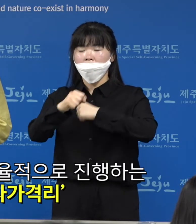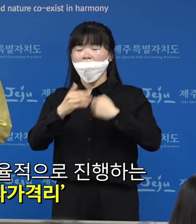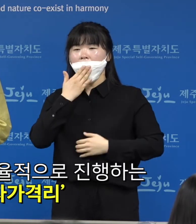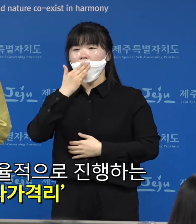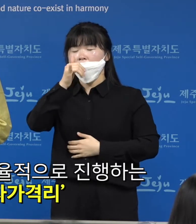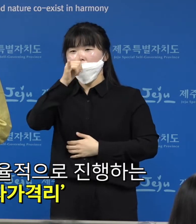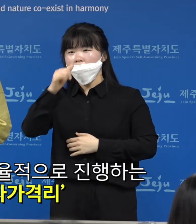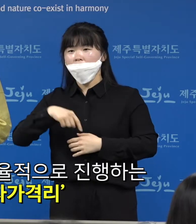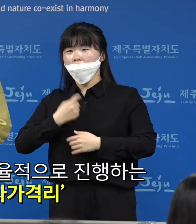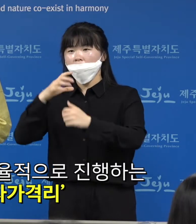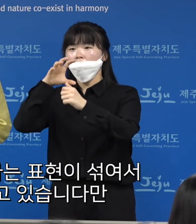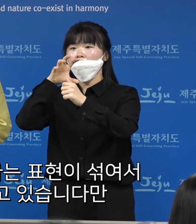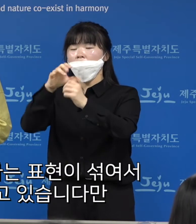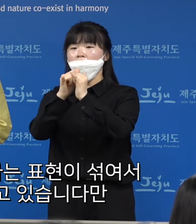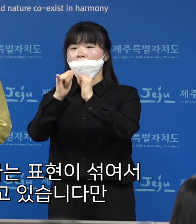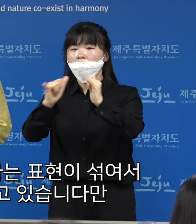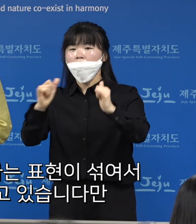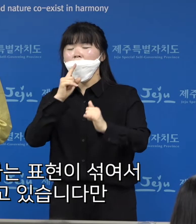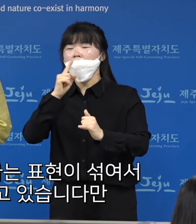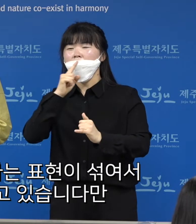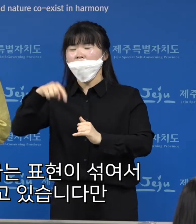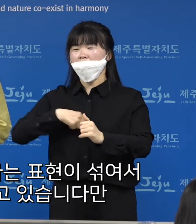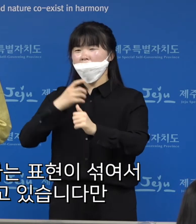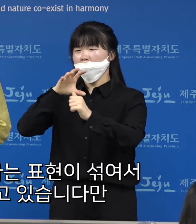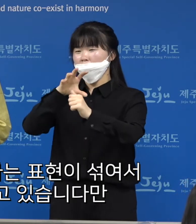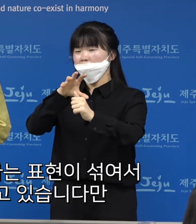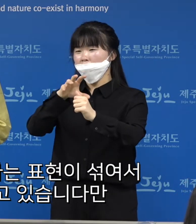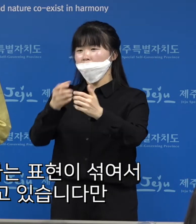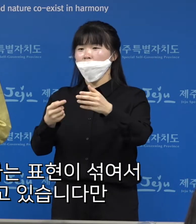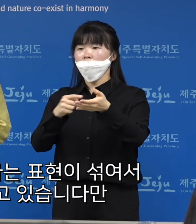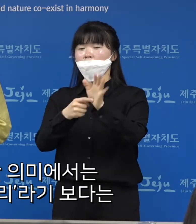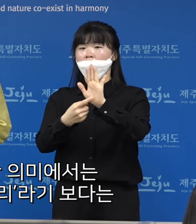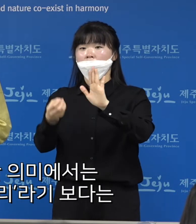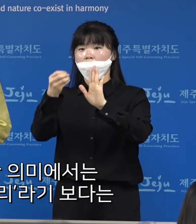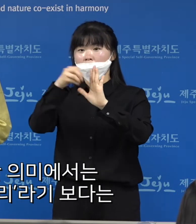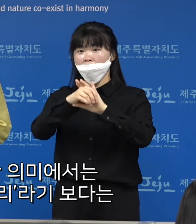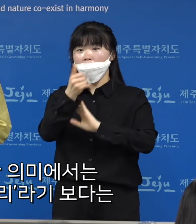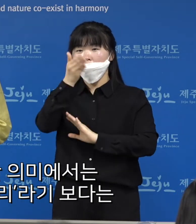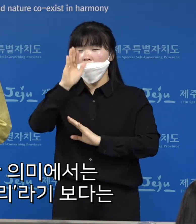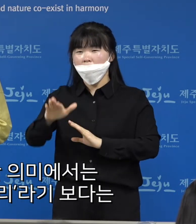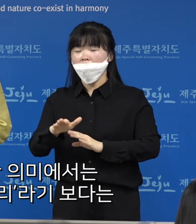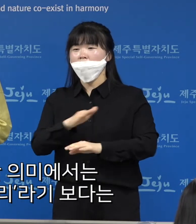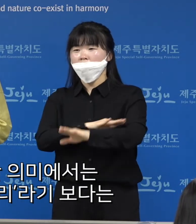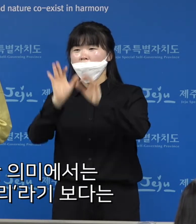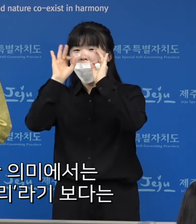자가격리는 많은 자가격리라는 표현이 섞여서 사용되고 있습니다만 엄격한 의미에서는